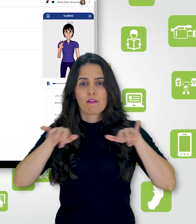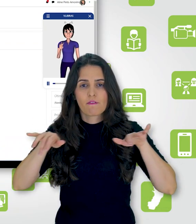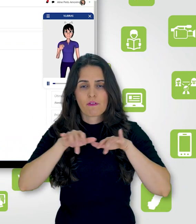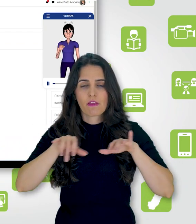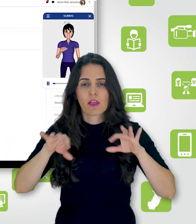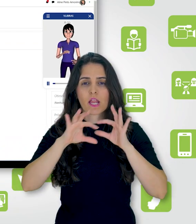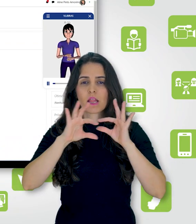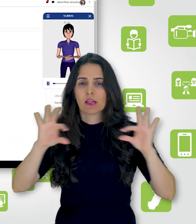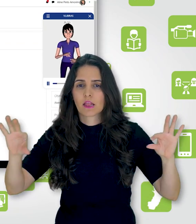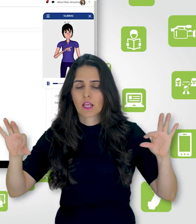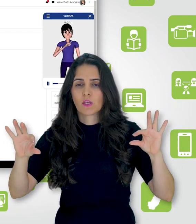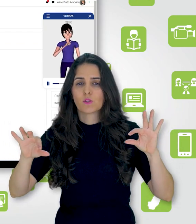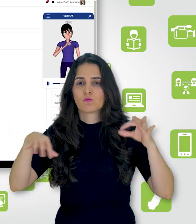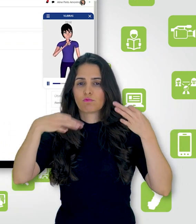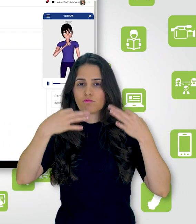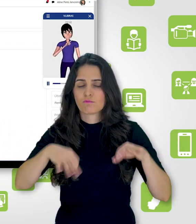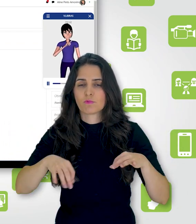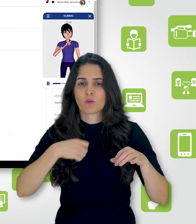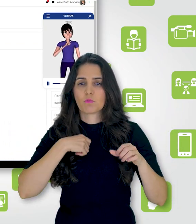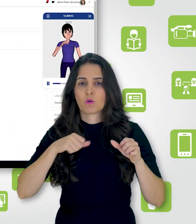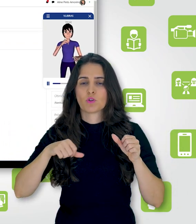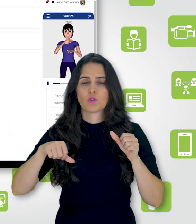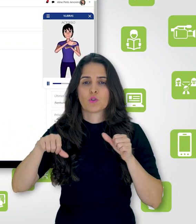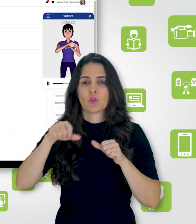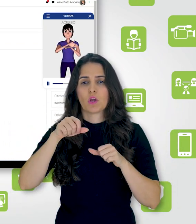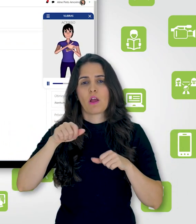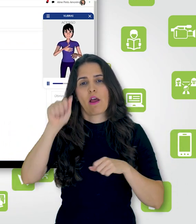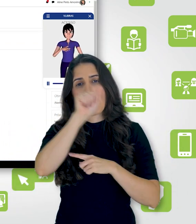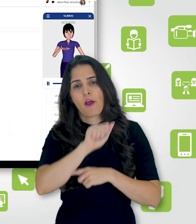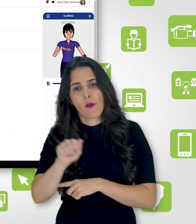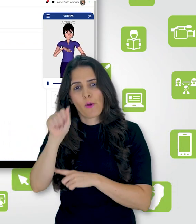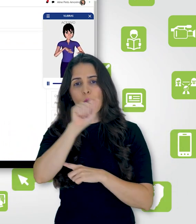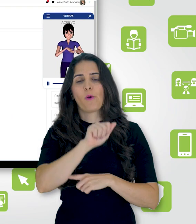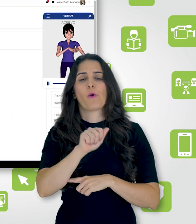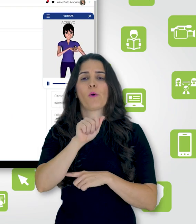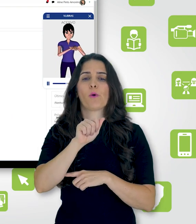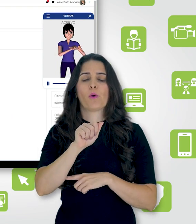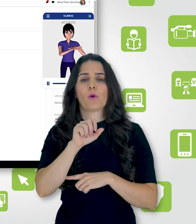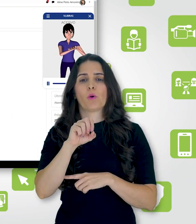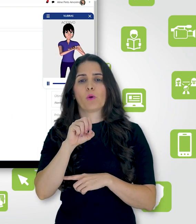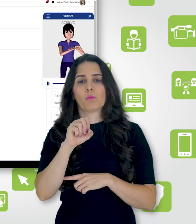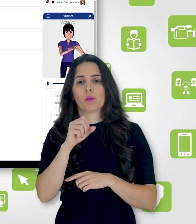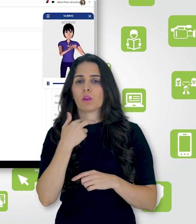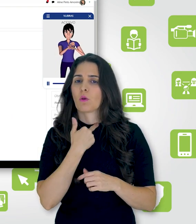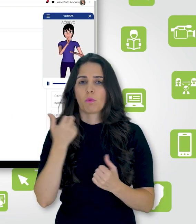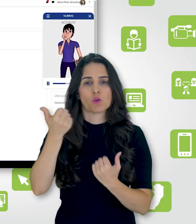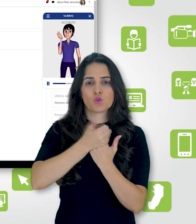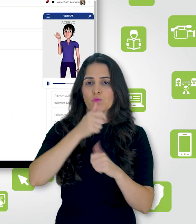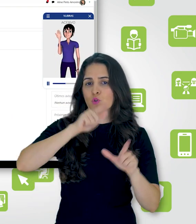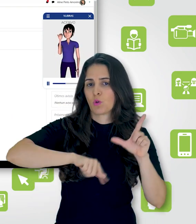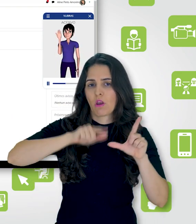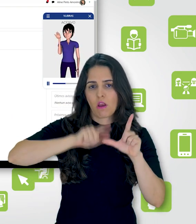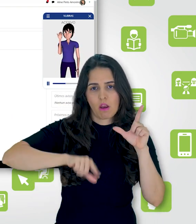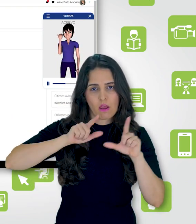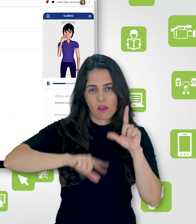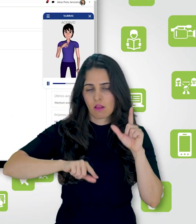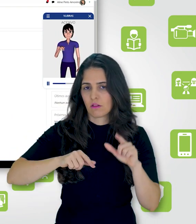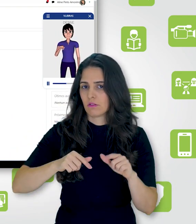a troca de caracteres, por exemplo, o uso do arroba, o uso de outros caracteres, que não seja um padrão,